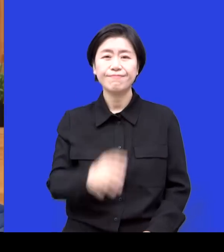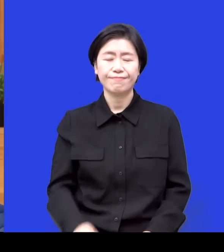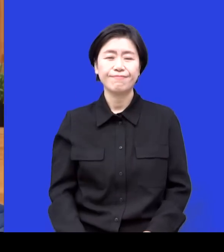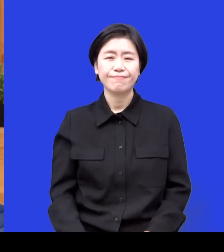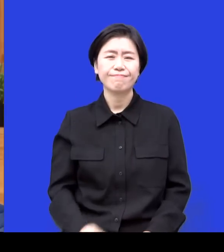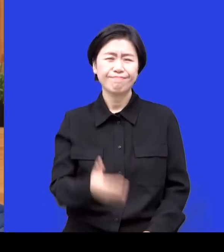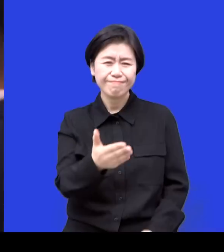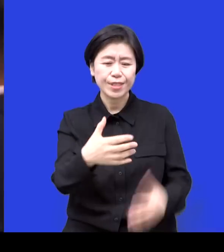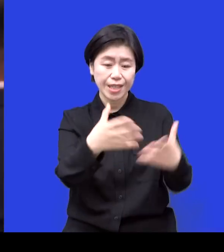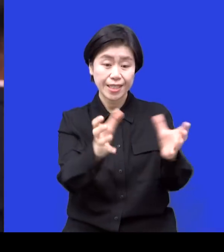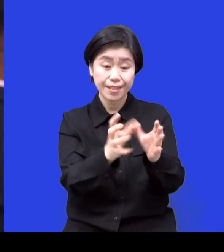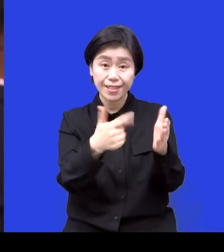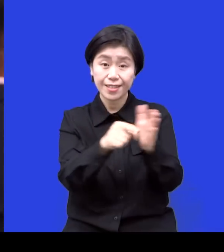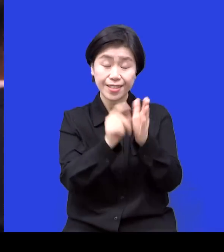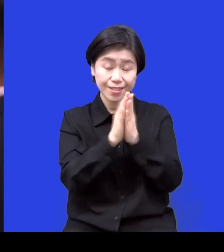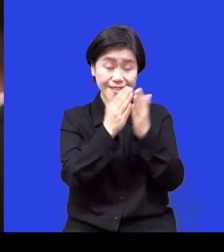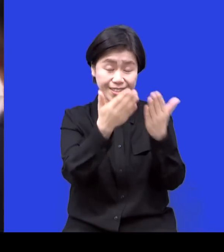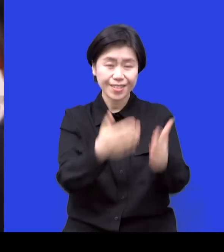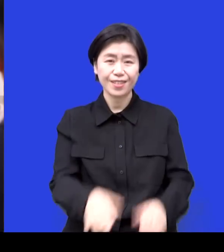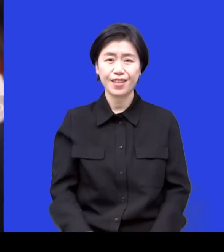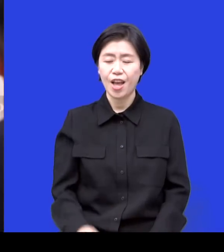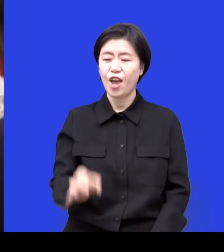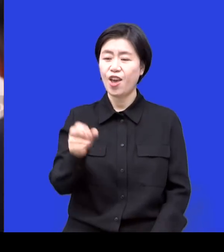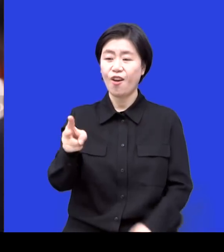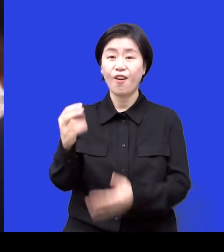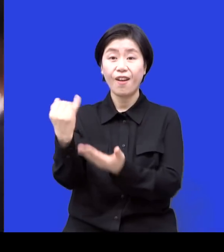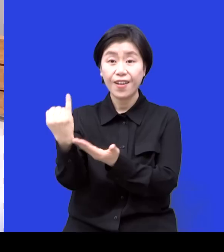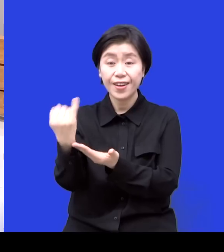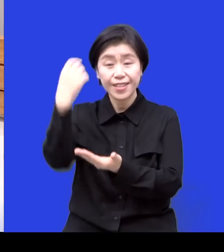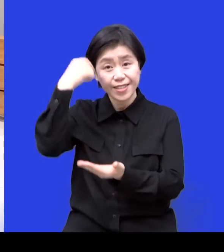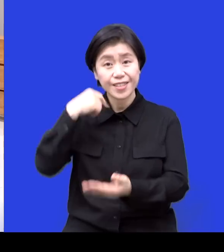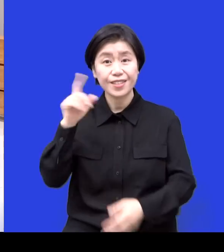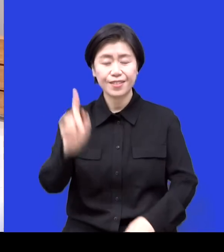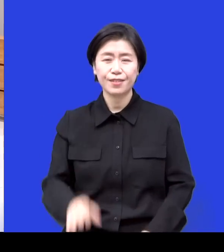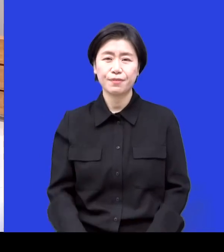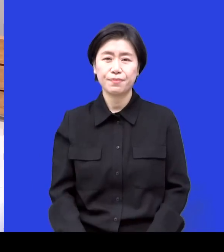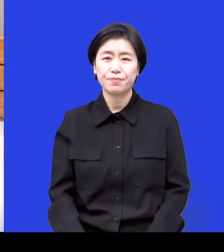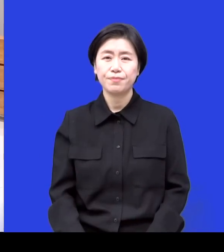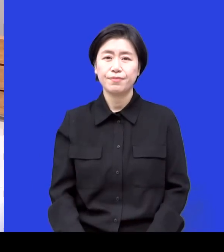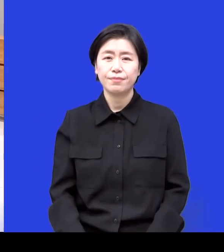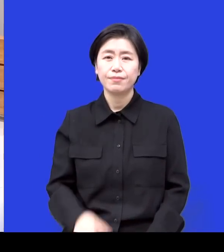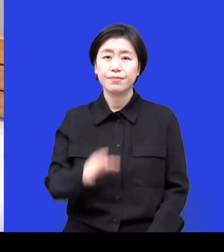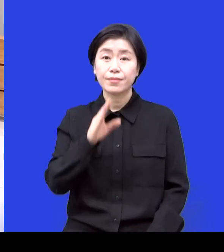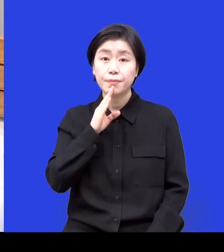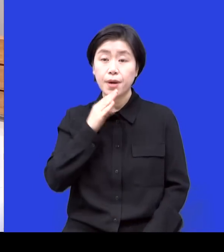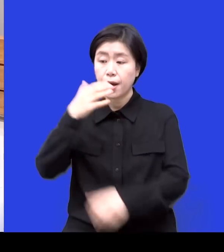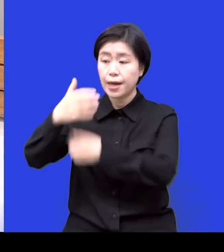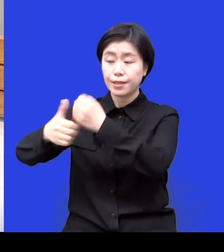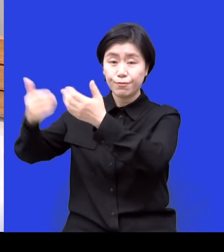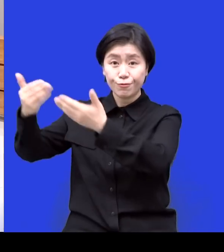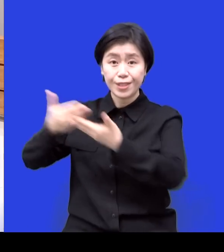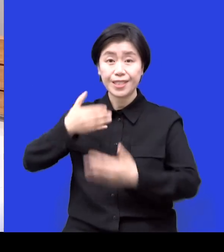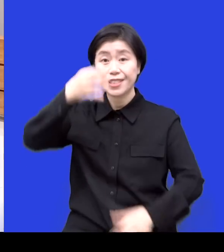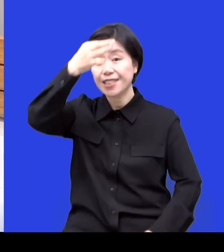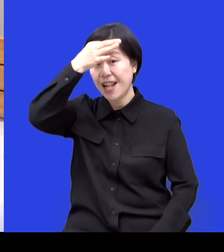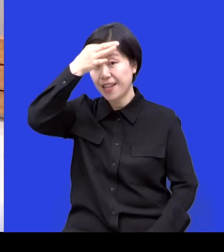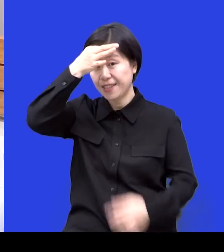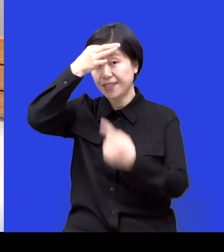응원하겠습니다. 네. 오늘 연인자매 어떻게 들으셨어요? 아 진짜 하나님께서 주신 달란투로 하나님께 영광 돌리는